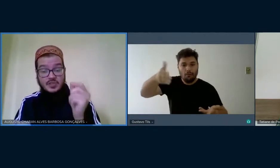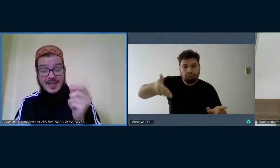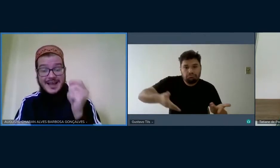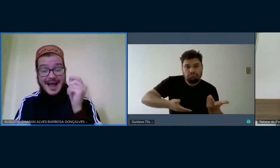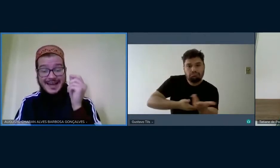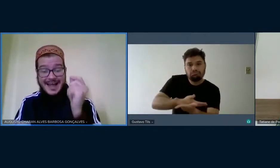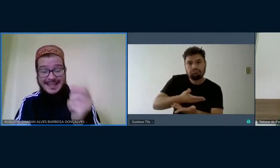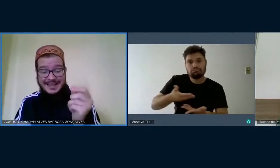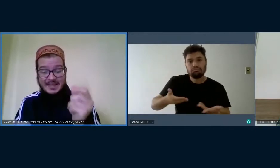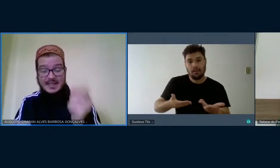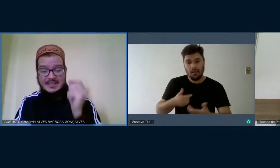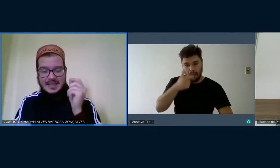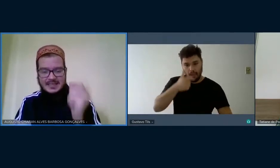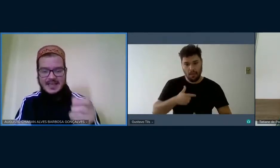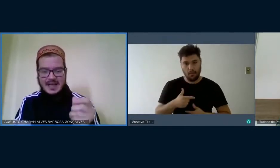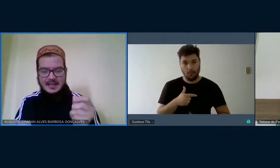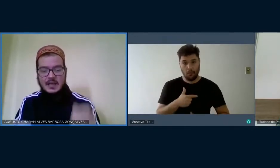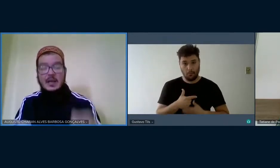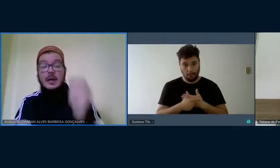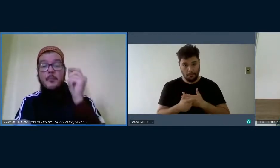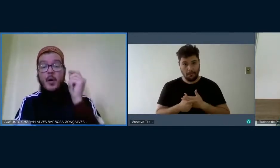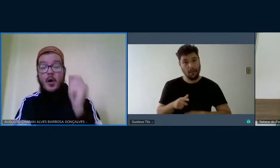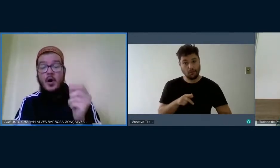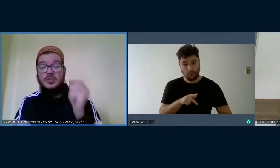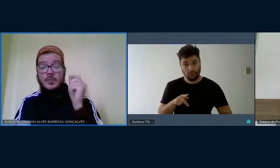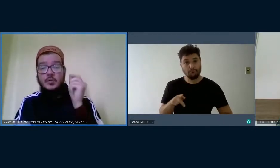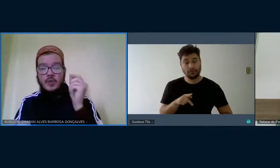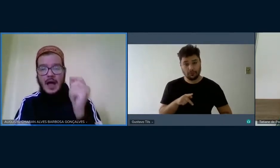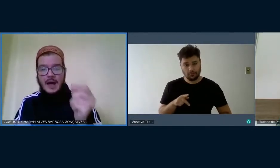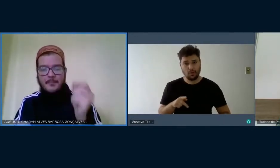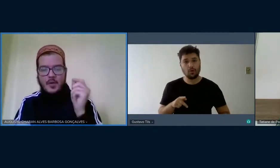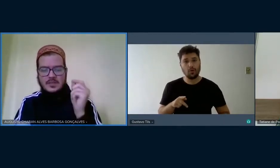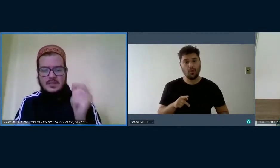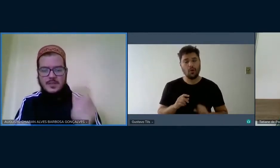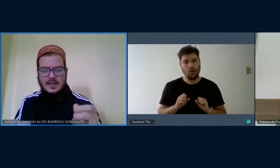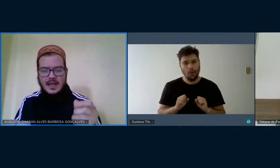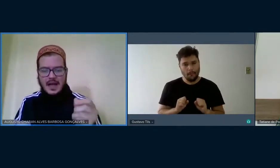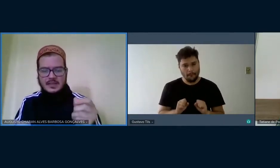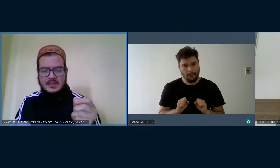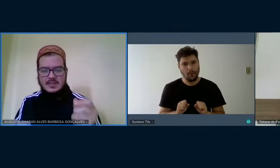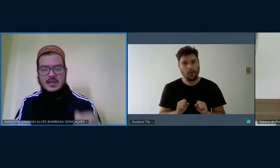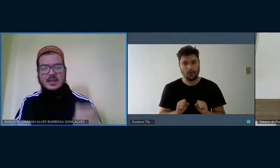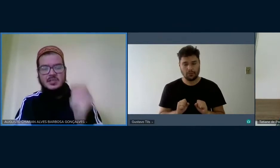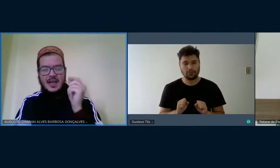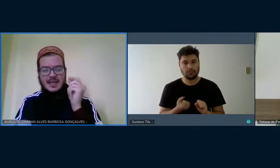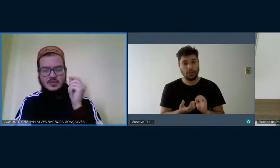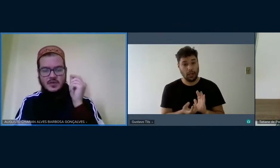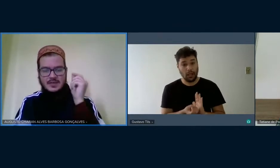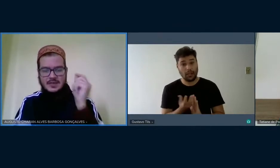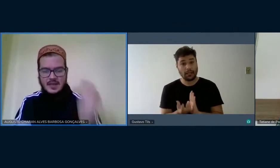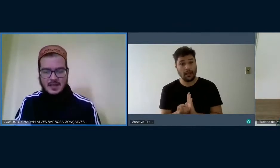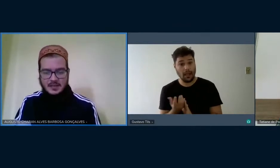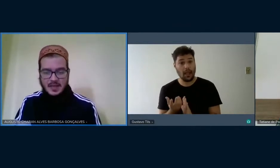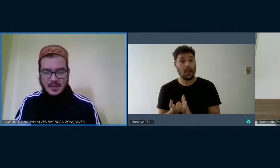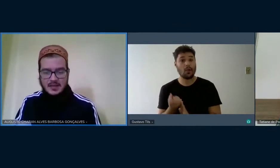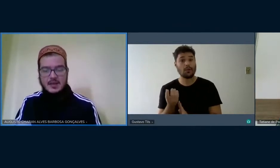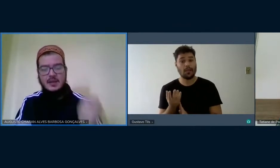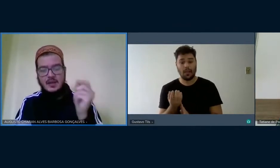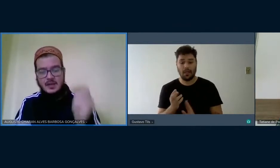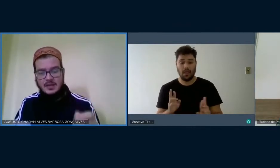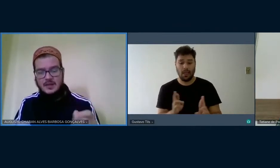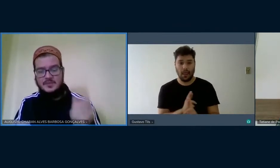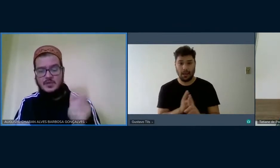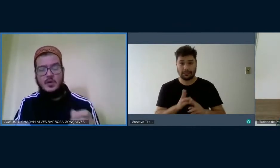pedagógica encarnada, cristalizada, pode modular possibilidades de relações inter